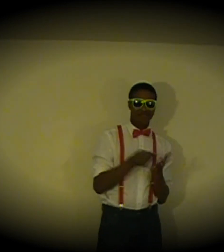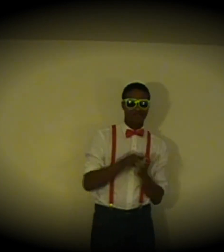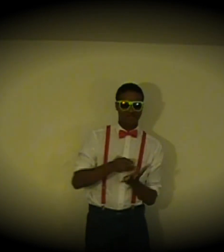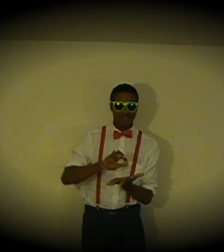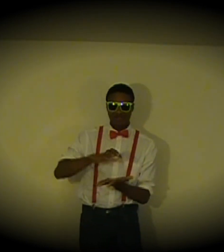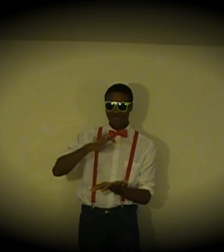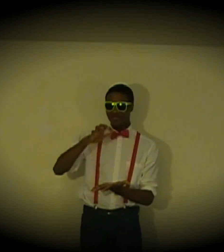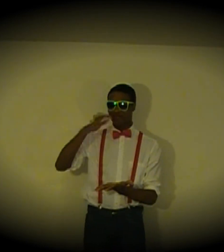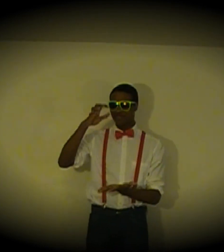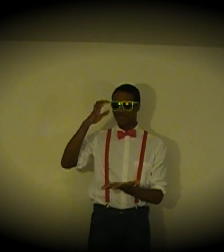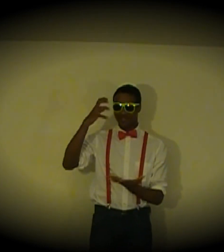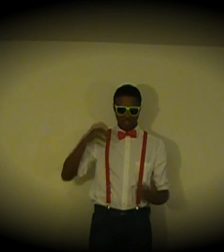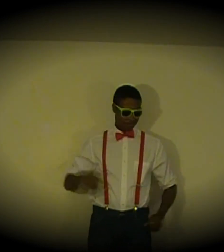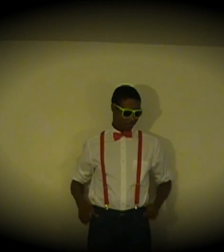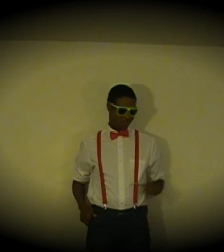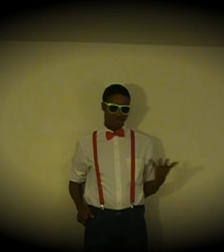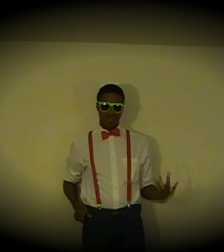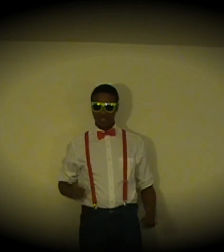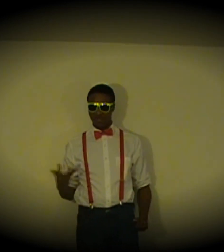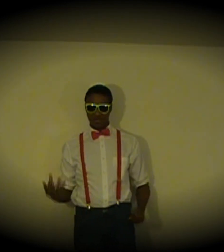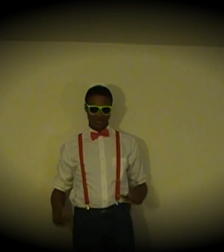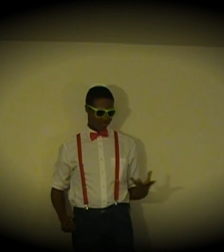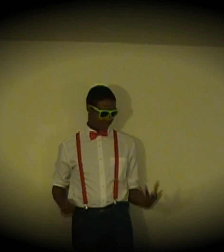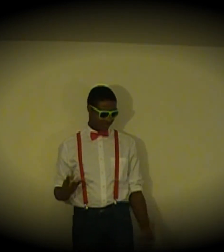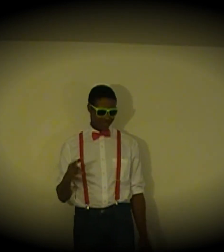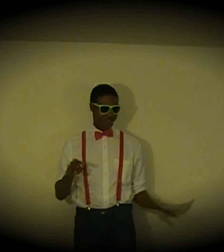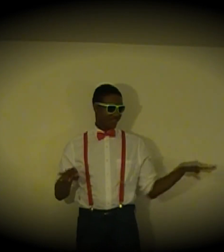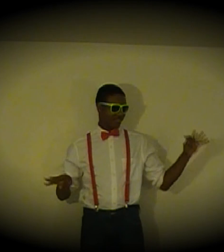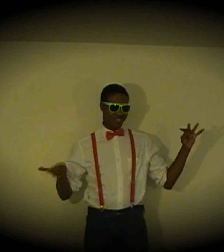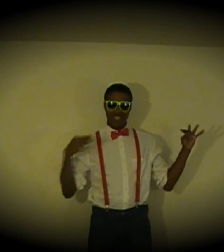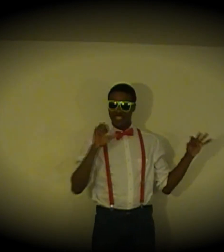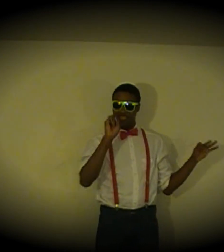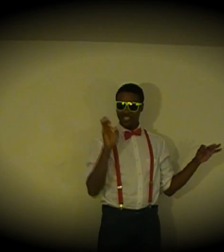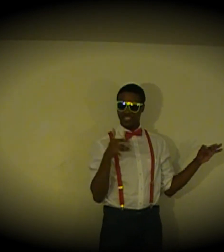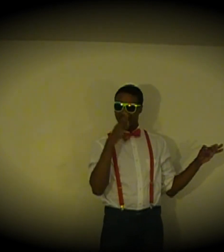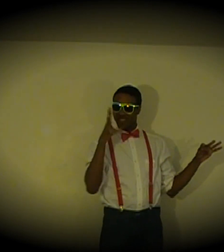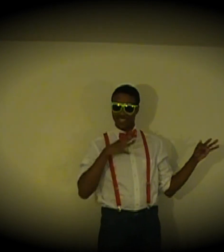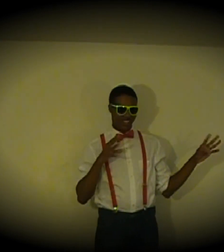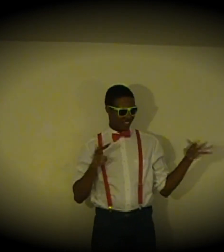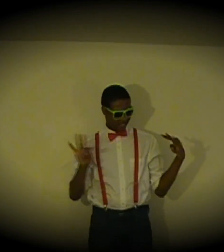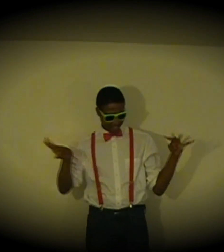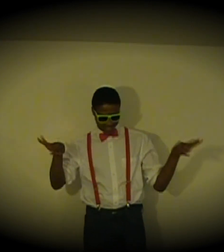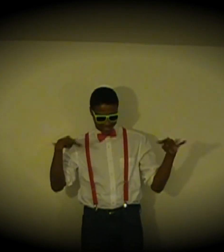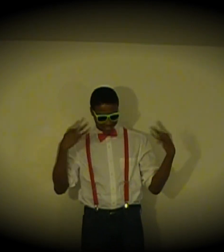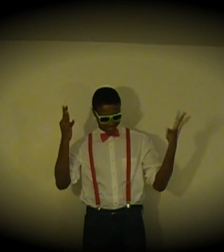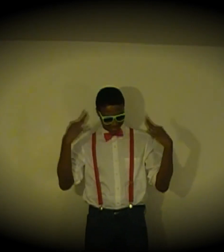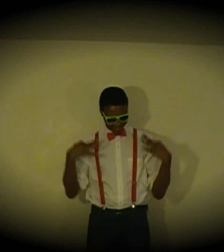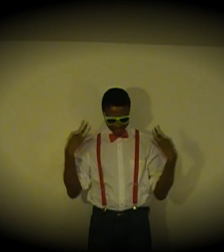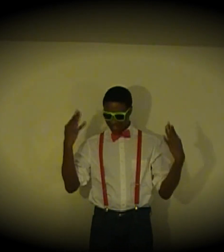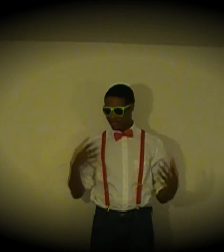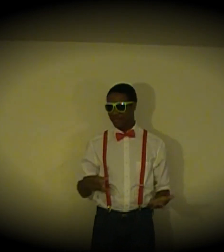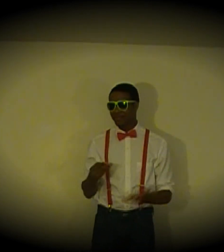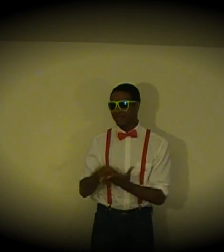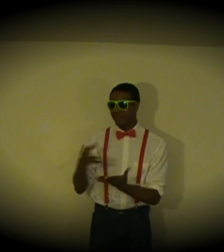레이디 오빤 오빤 오빤 오빤 강남스타일 에이 섹시